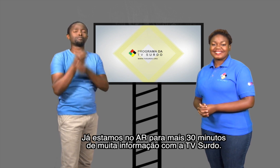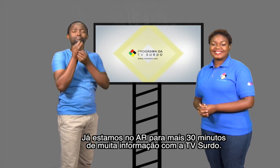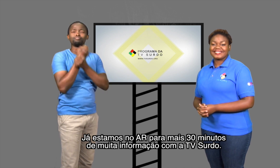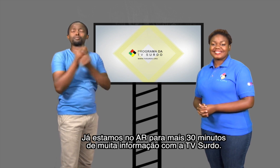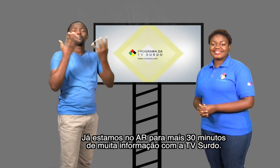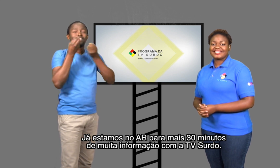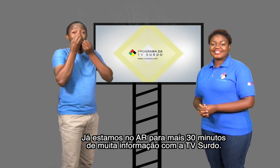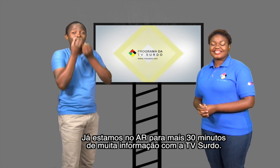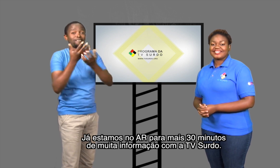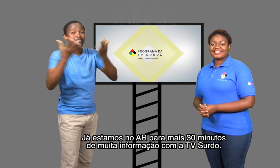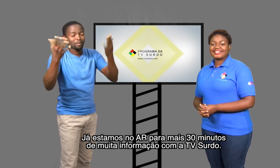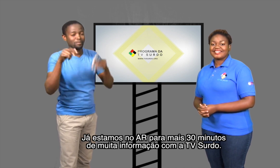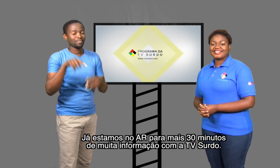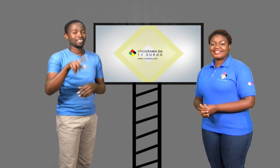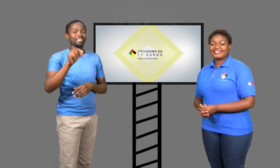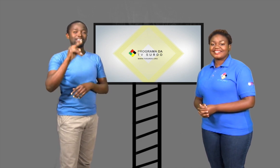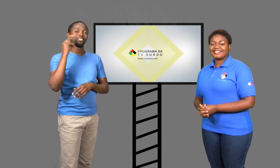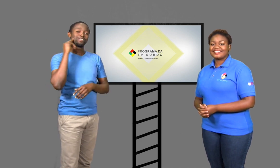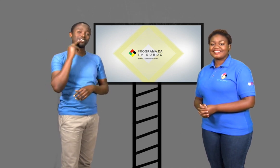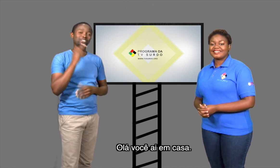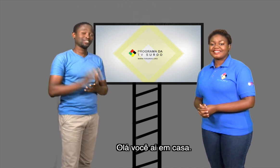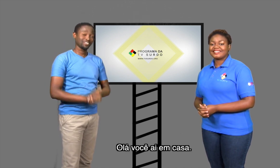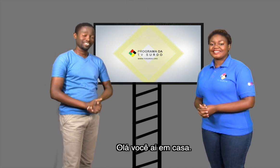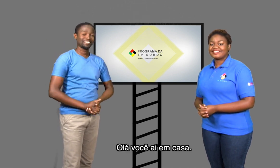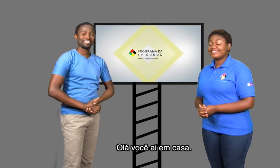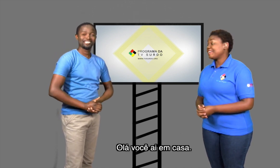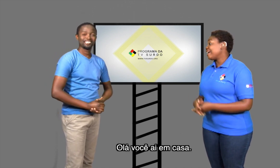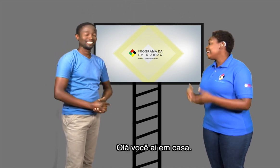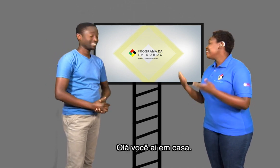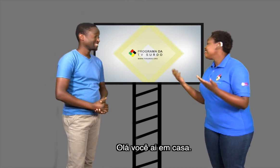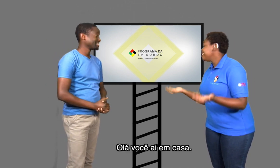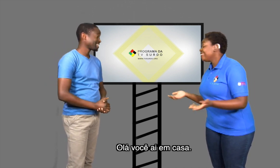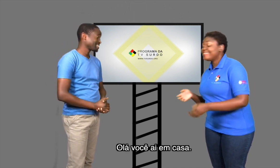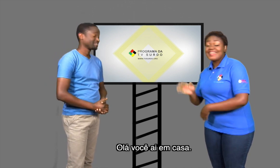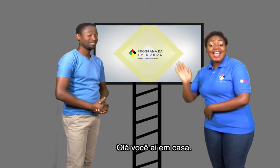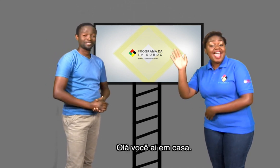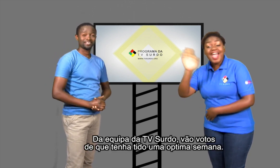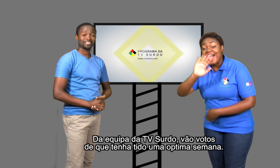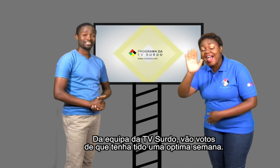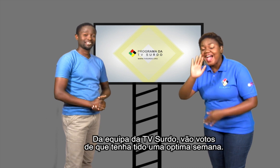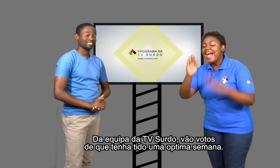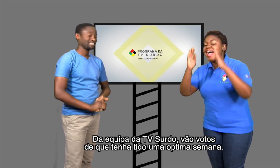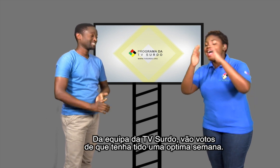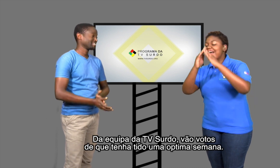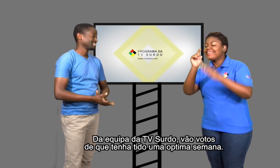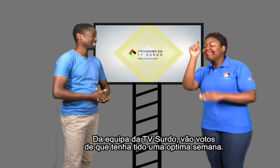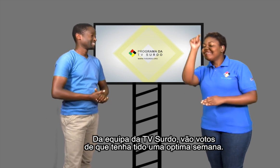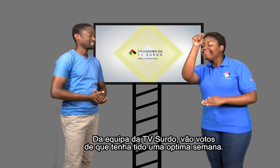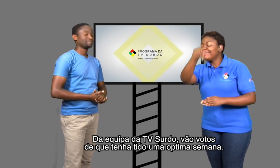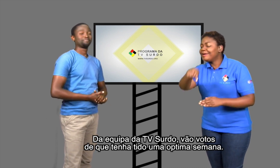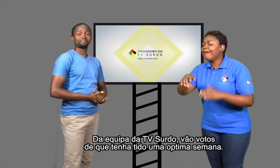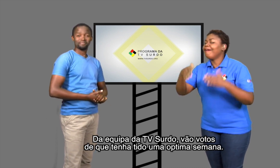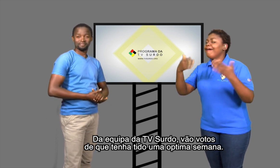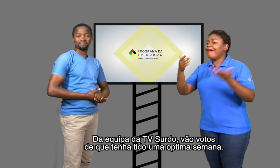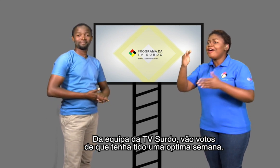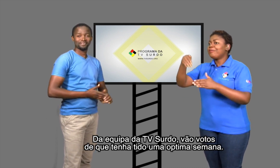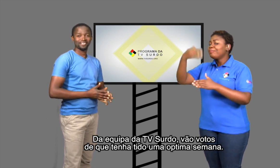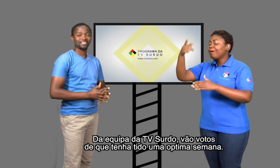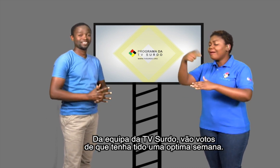com a TV Surdo. Olá, você é em casa. Da equipe da TV Surdo, vão votos de